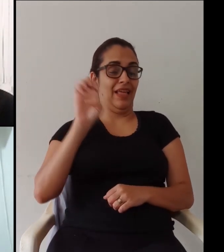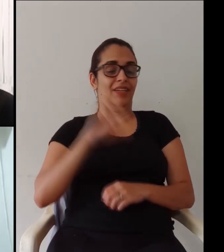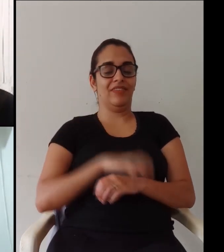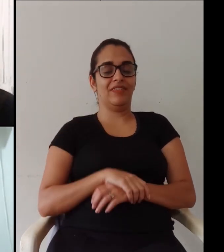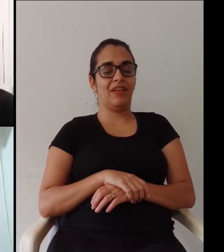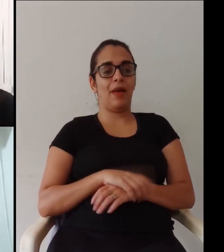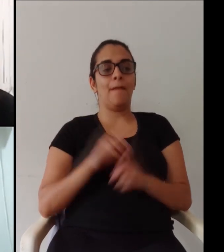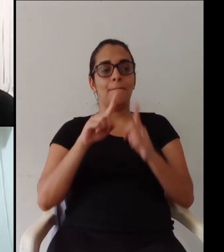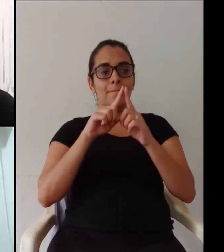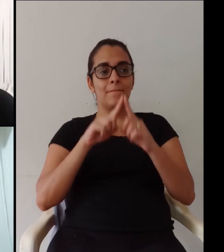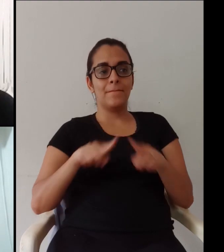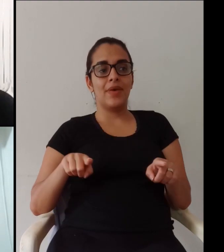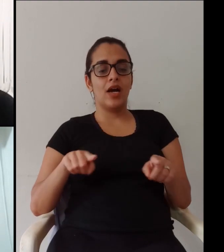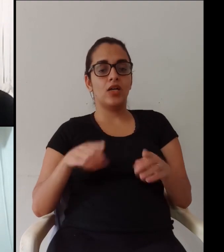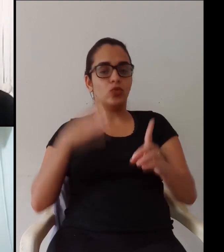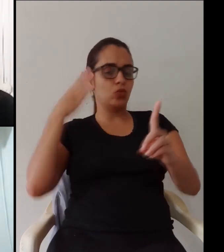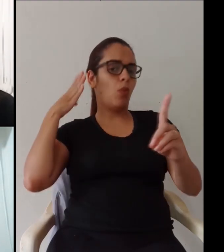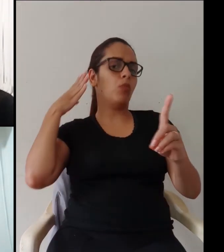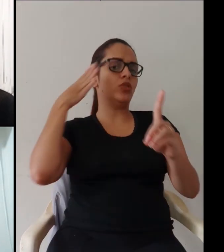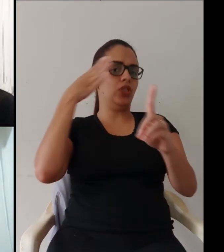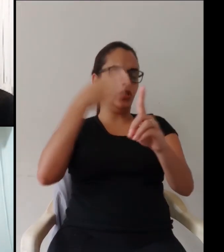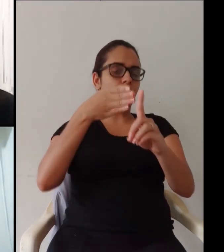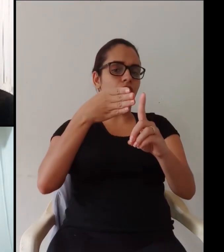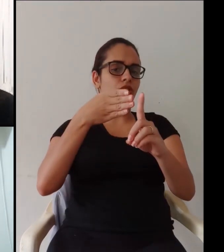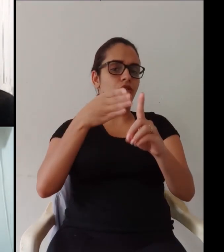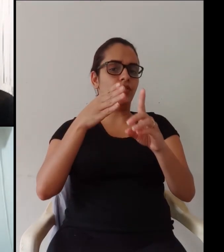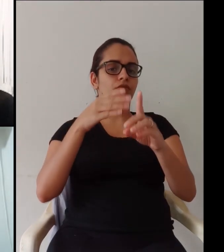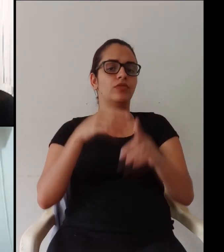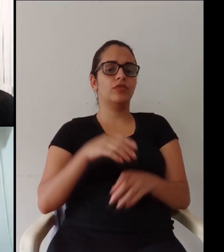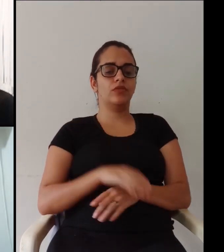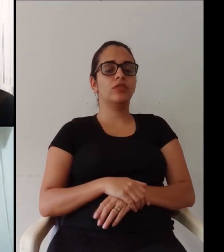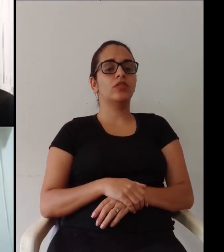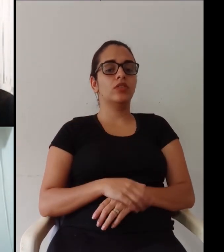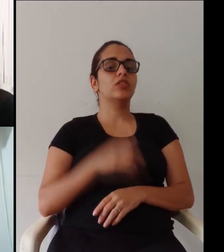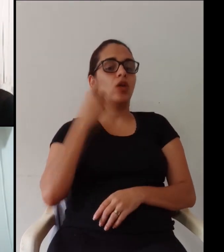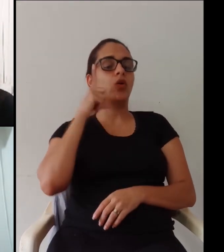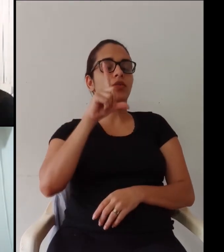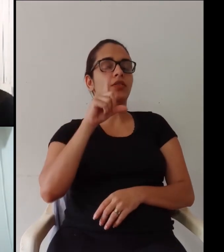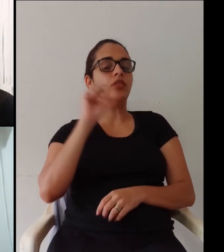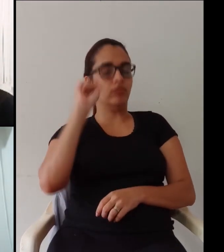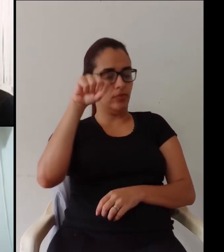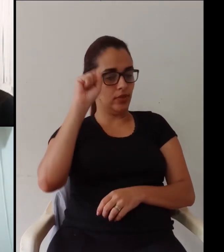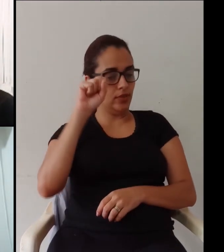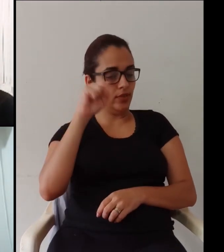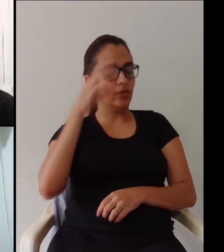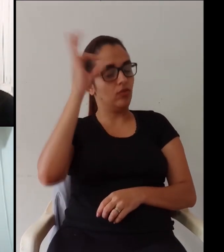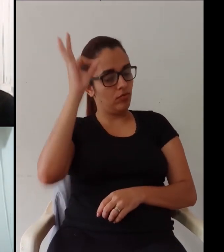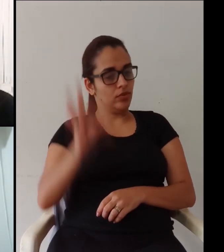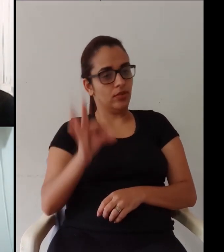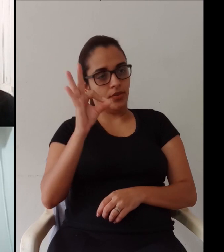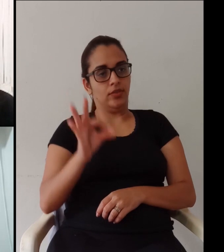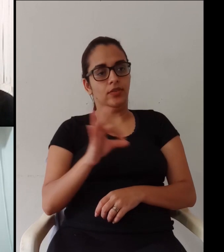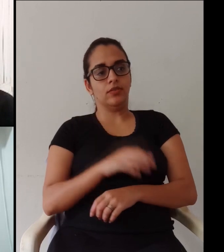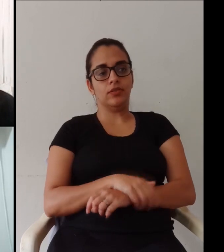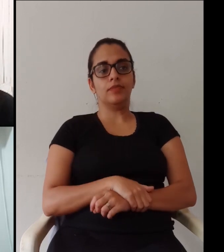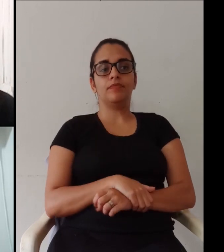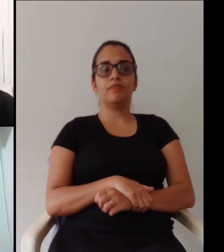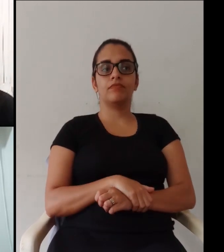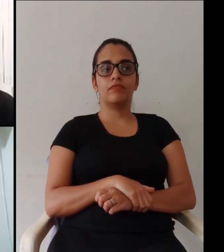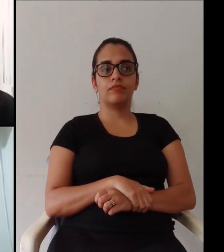tô com medo do que né do que virar após essa live muito medo mas mas acho que o objetivo que era